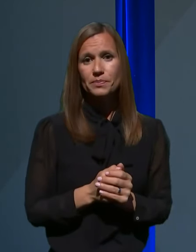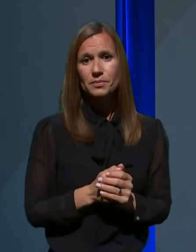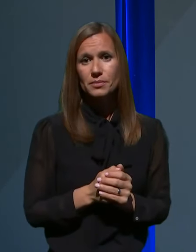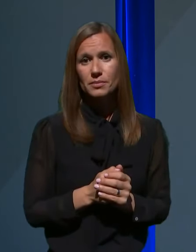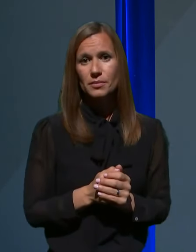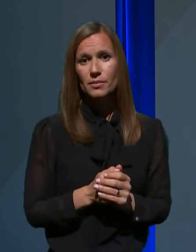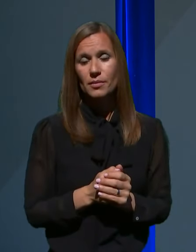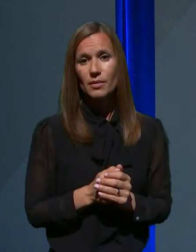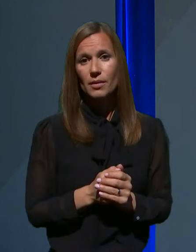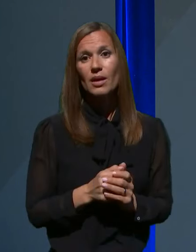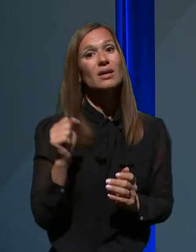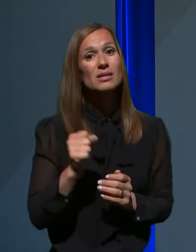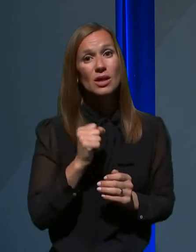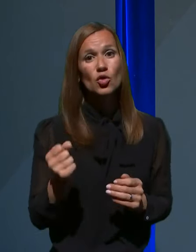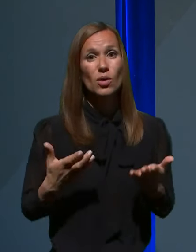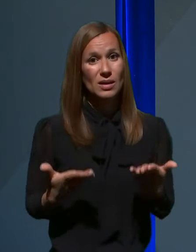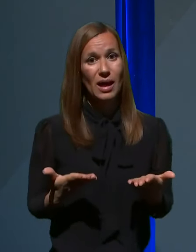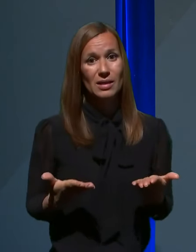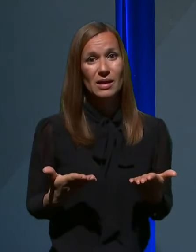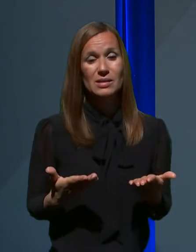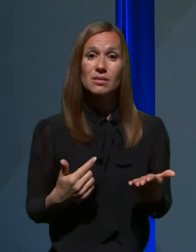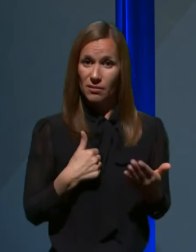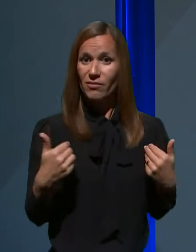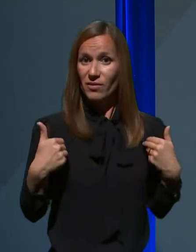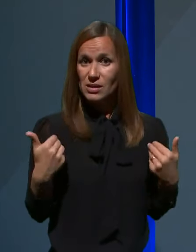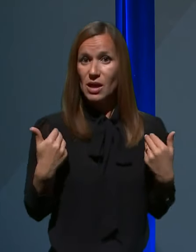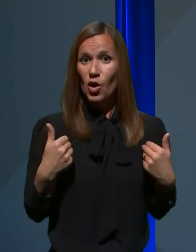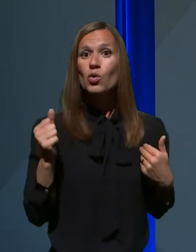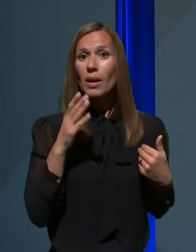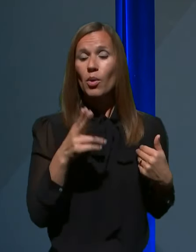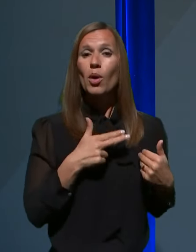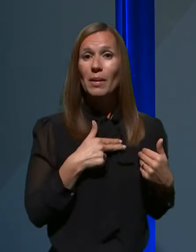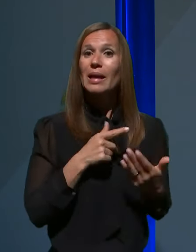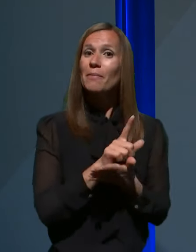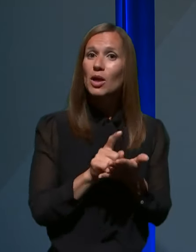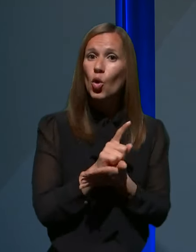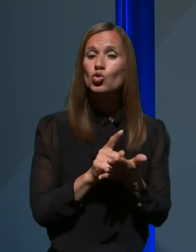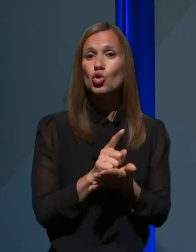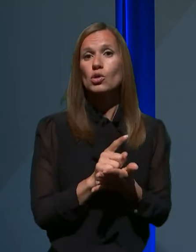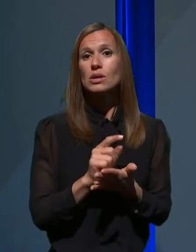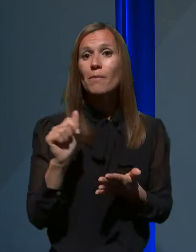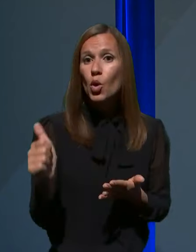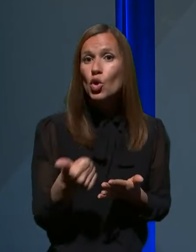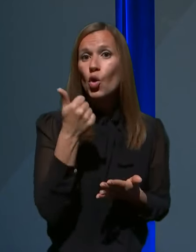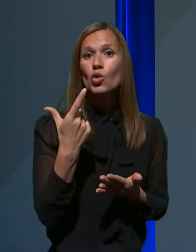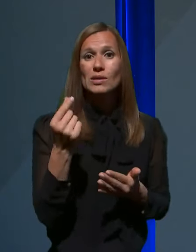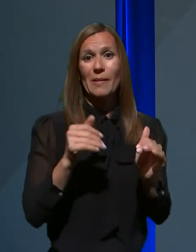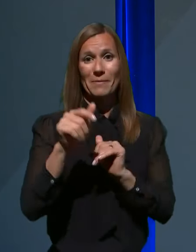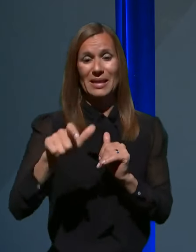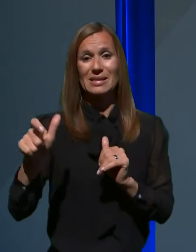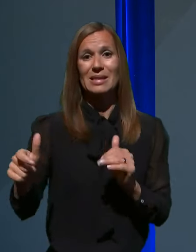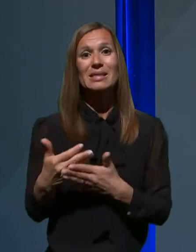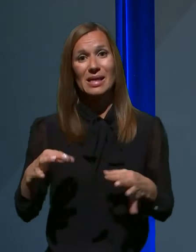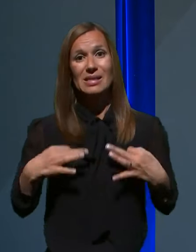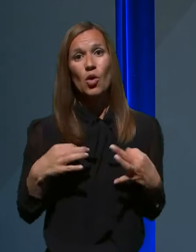Zato danes sveda sem vesel, da bomo imeli priložnost ponovno z ministri za zdravje Evropske